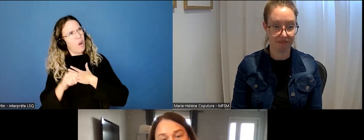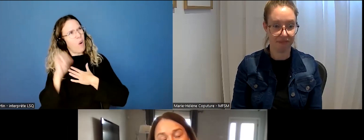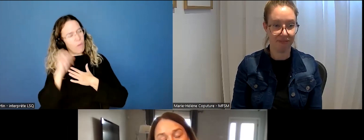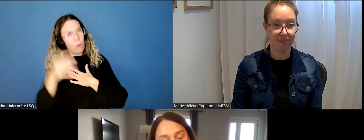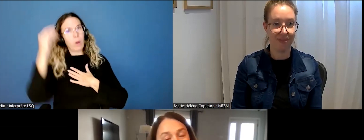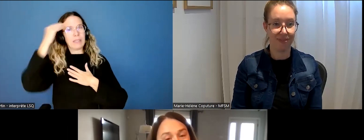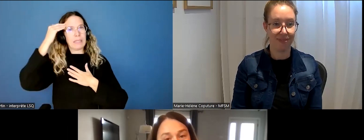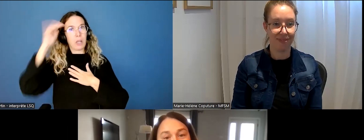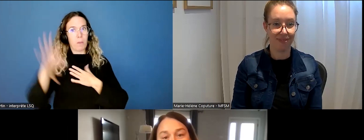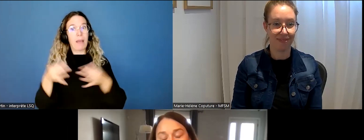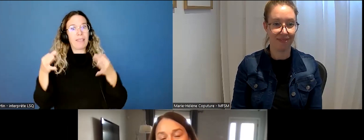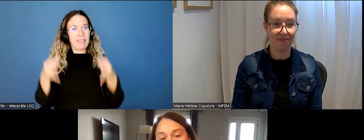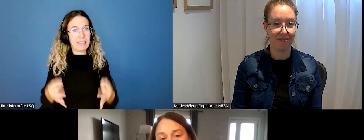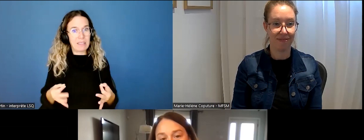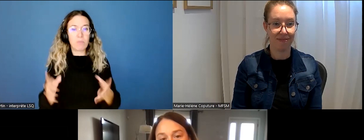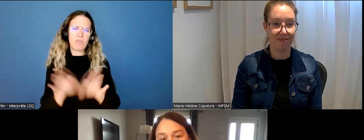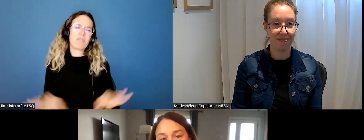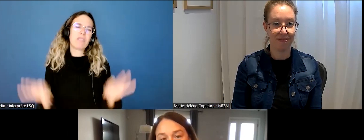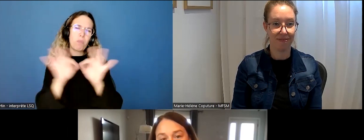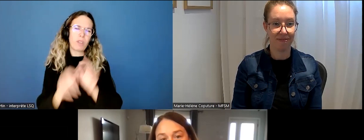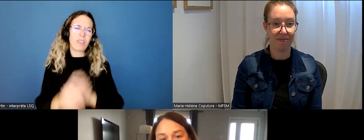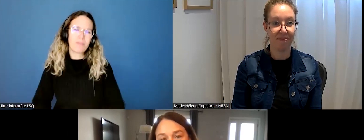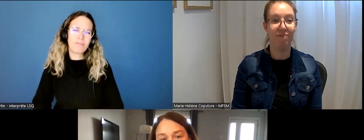dans leur décision, je trouverais ça important.